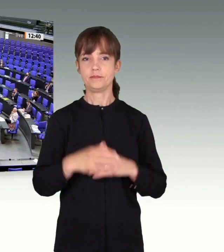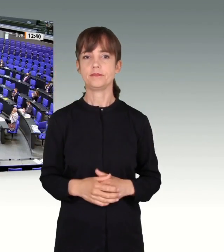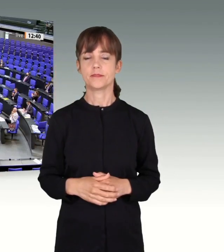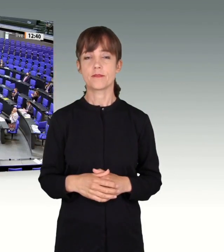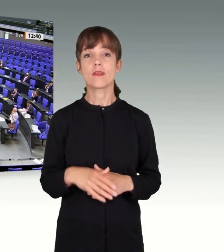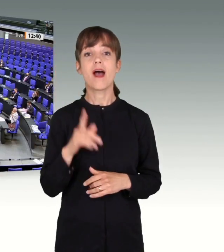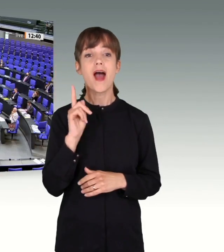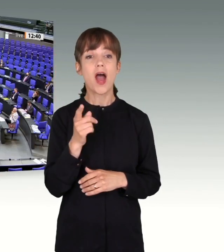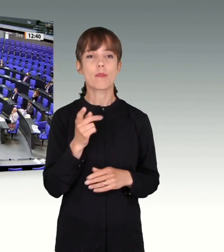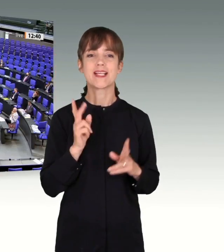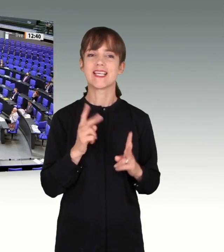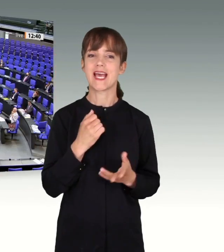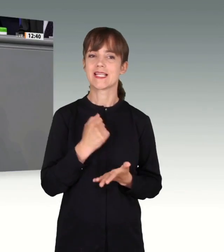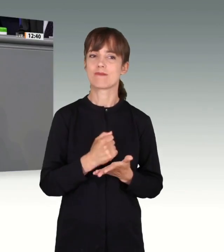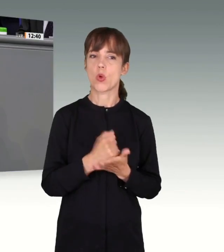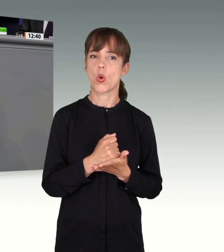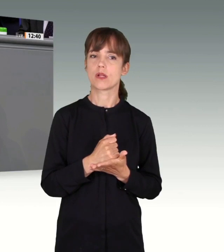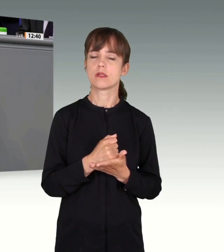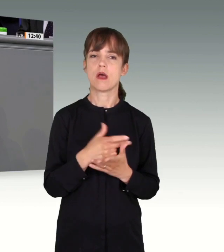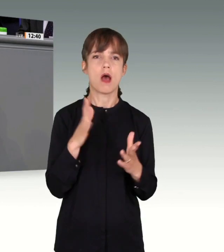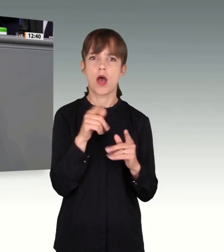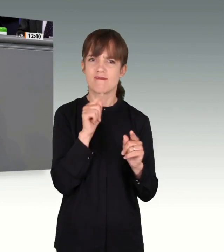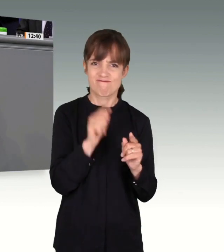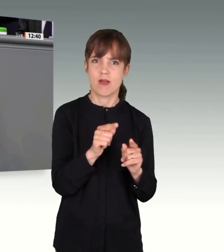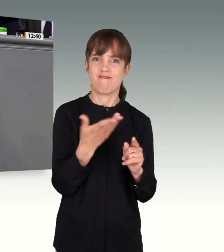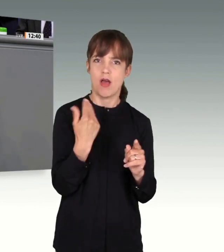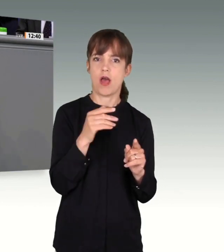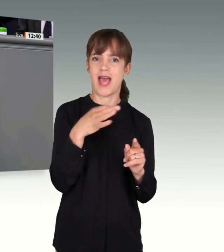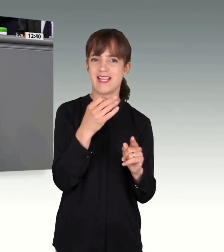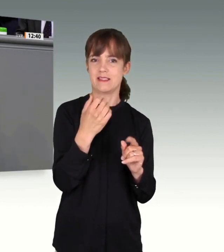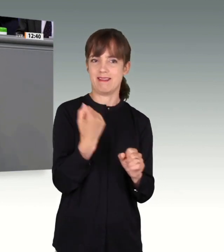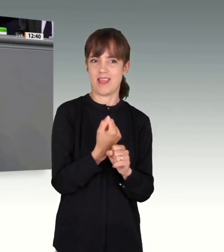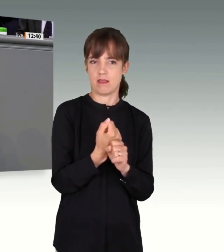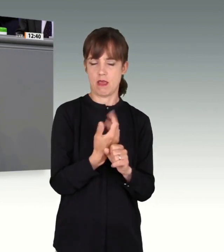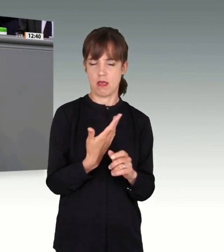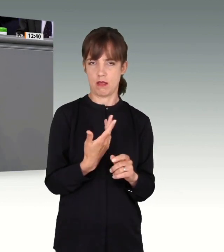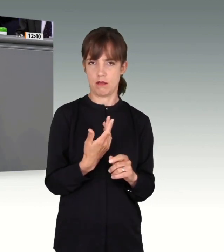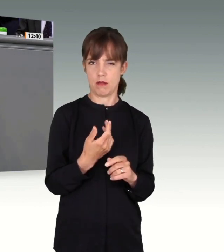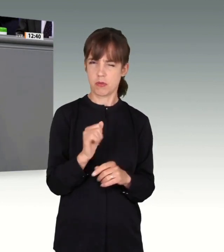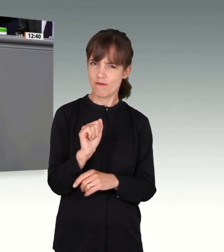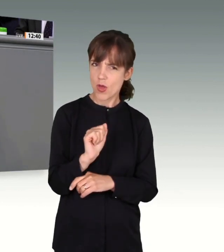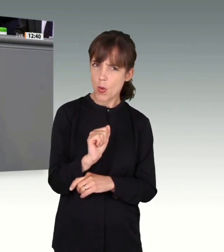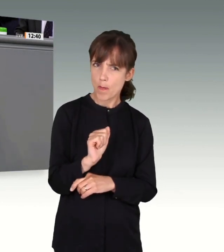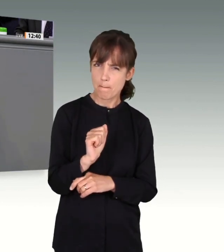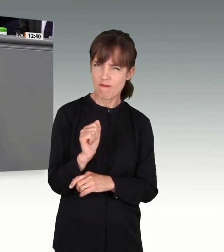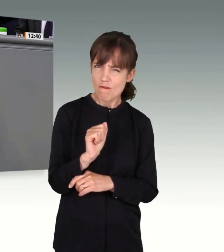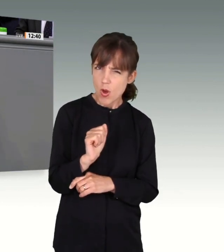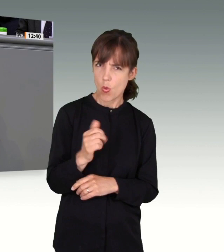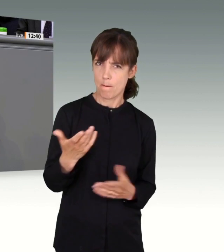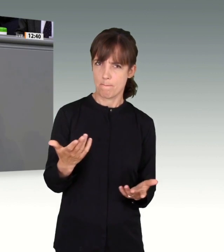Aber die Sicherheitsbehörden klammern sich an dieses Bild des Einzeltäters. Warum eigentlich?